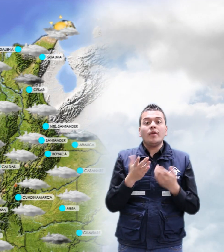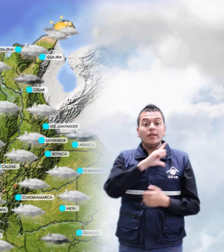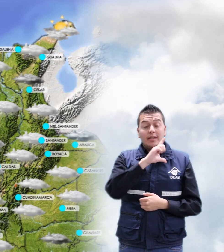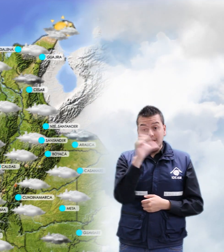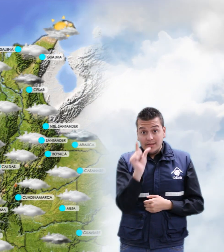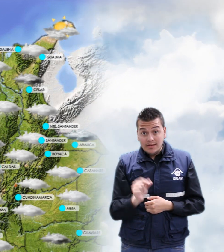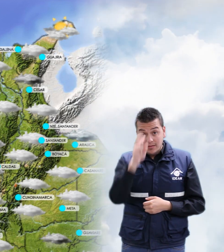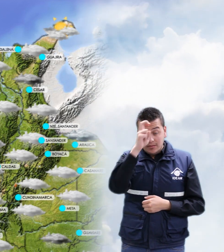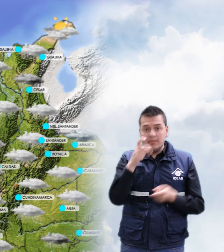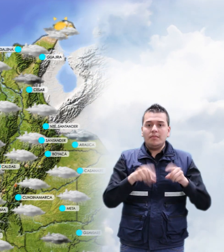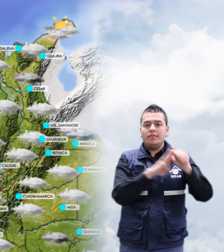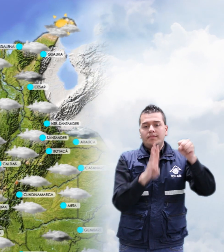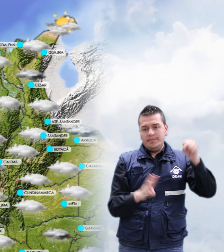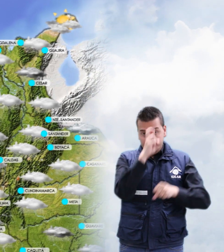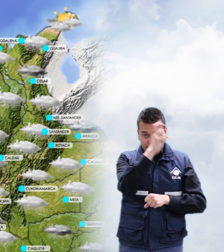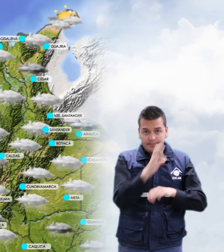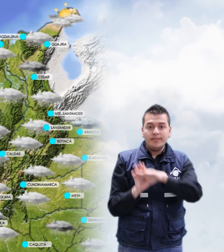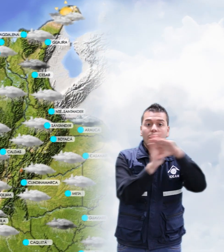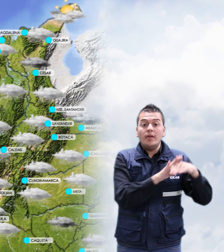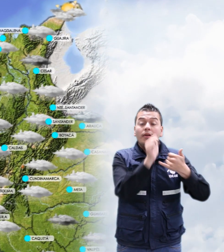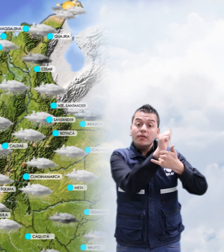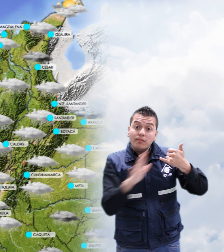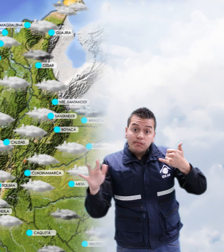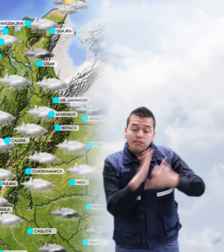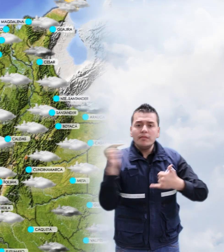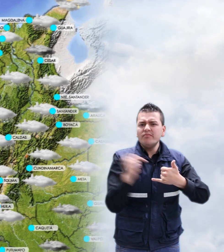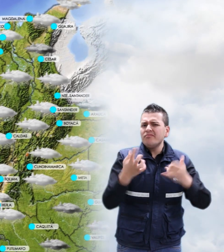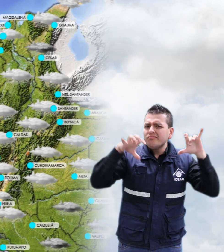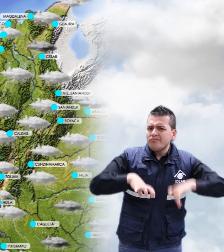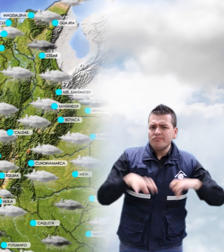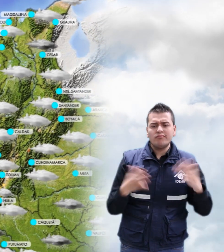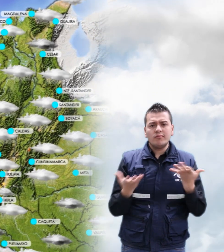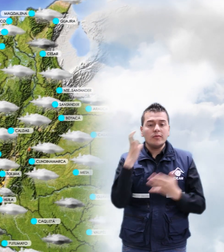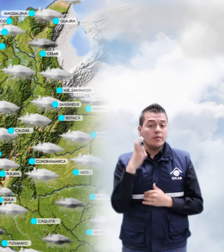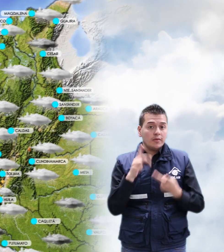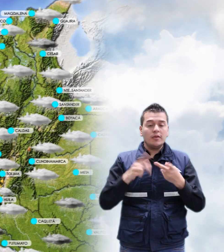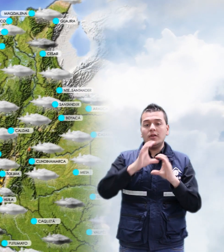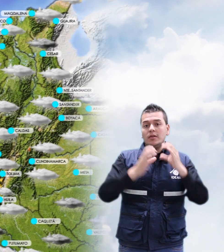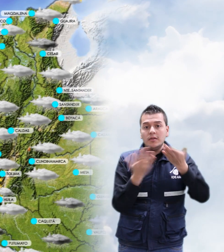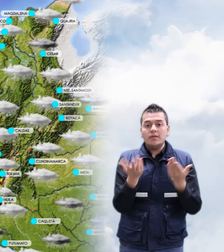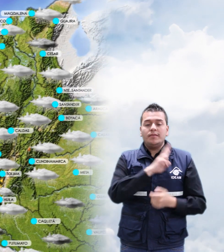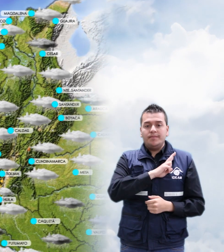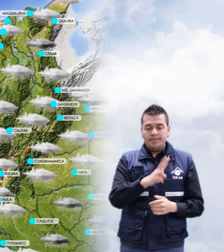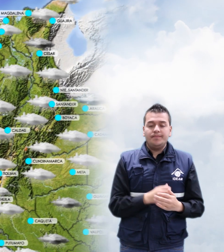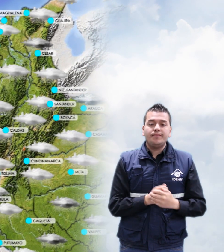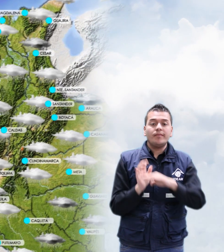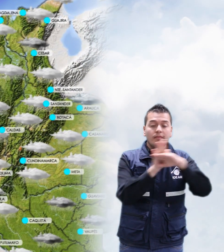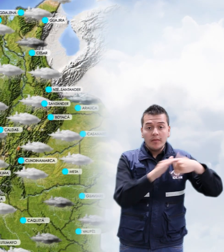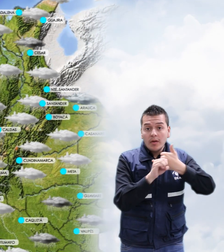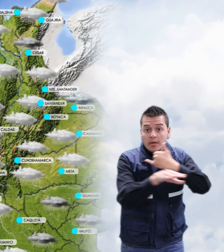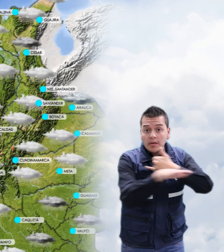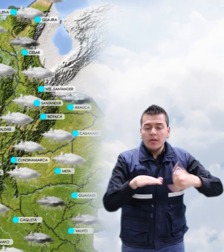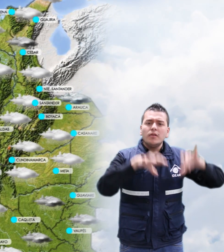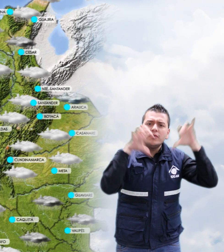Cesar y Magdalena. Para la región pacífica lluvias en sectores de Chocó, Cauca y Valle del Cauca. En la orinoquía